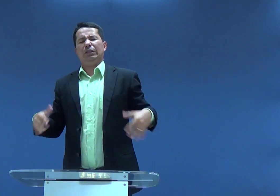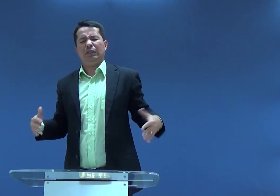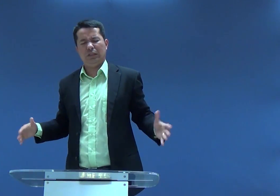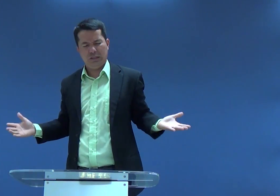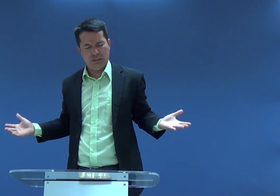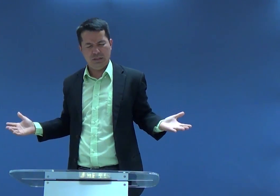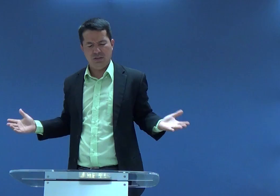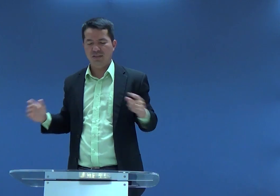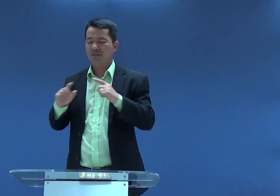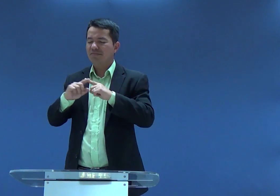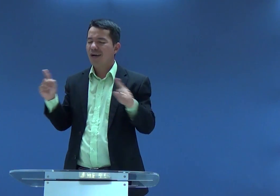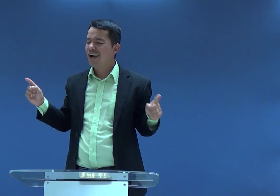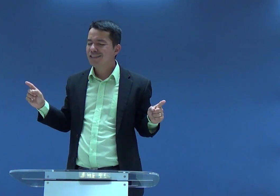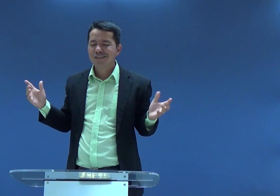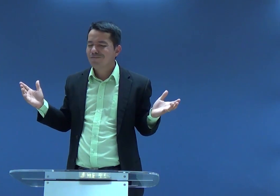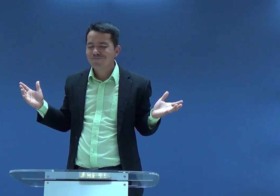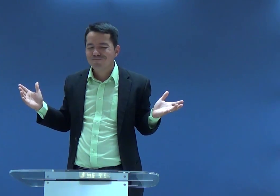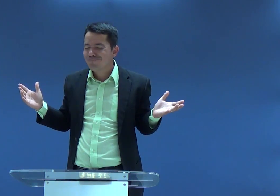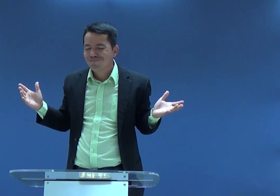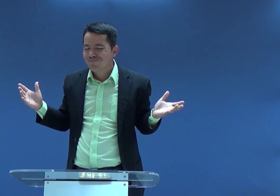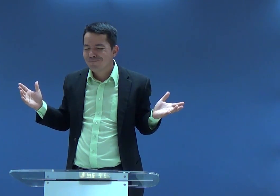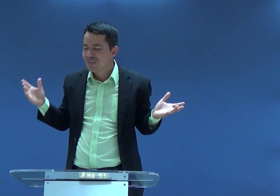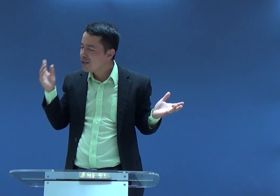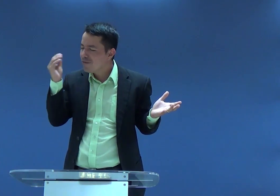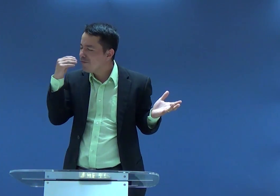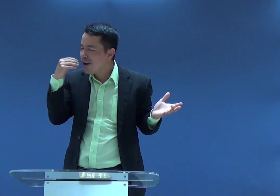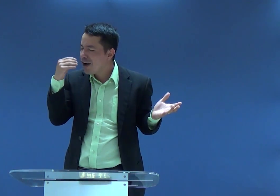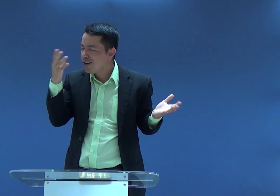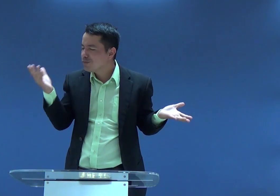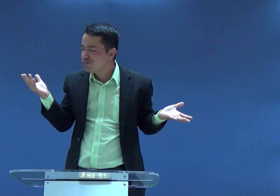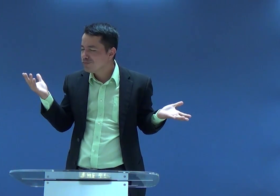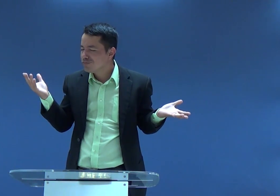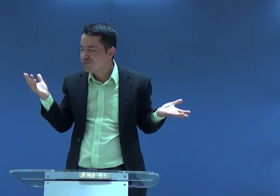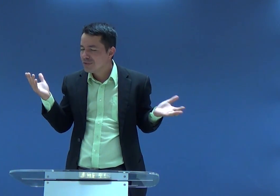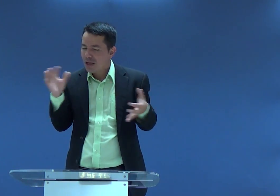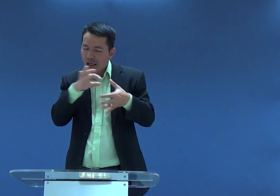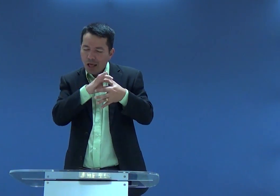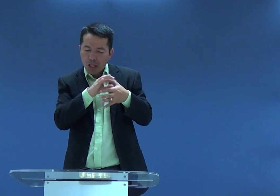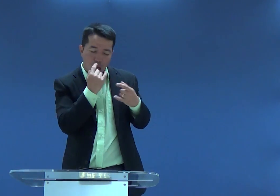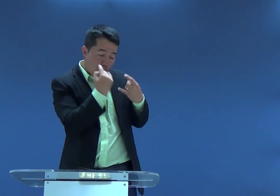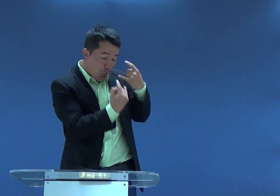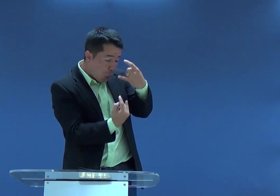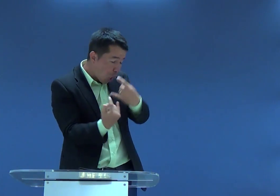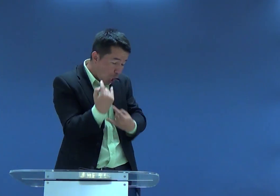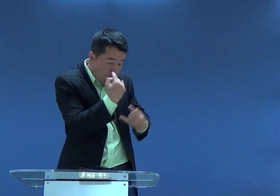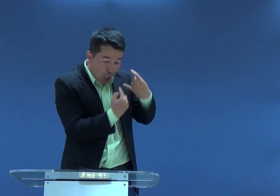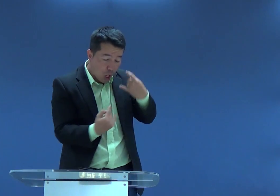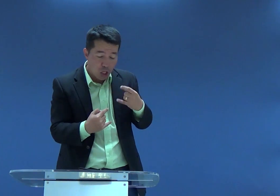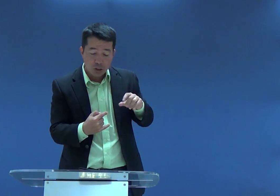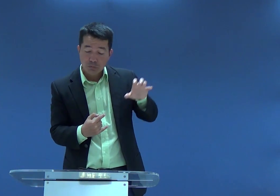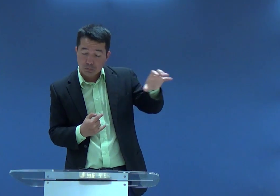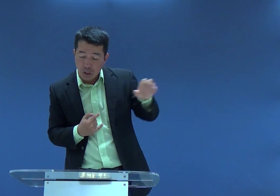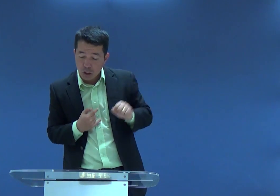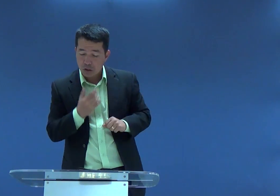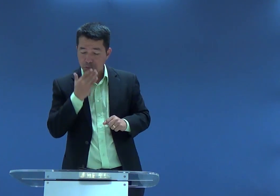coisas aconteceram, às a gente fica admirado, mas, isso aqui são fracas, porque acabar,